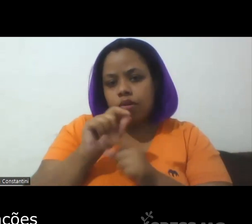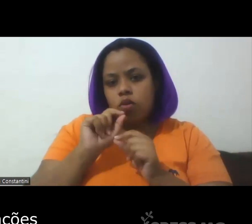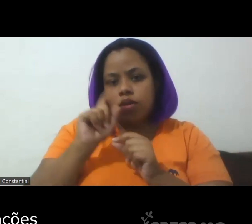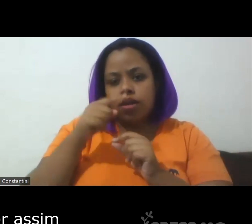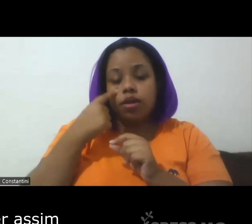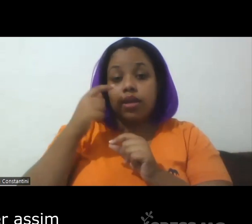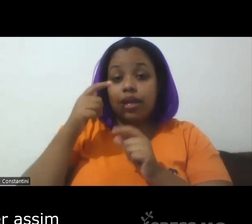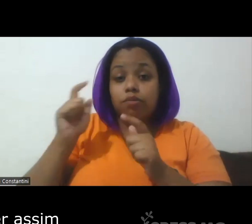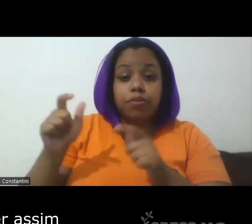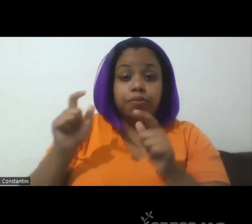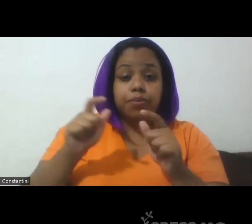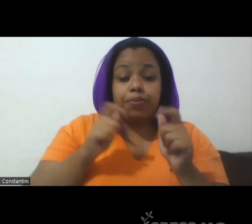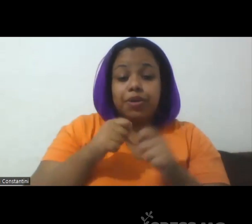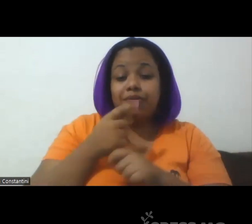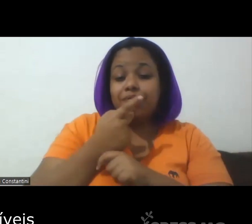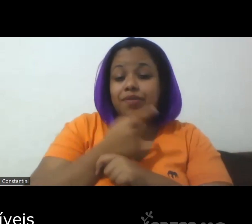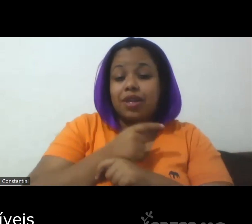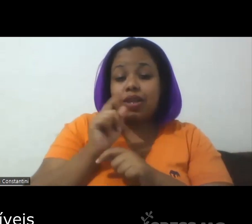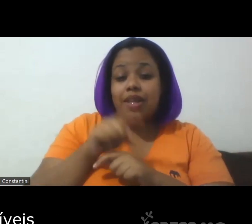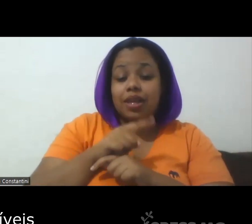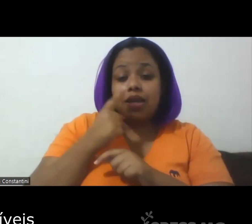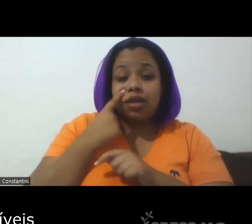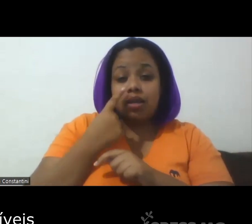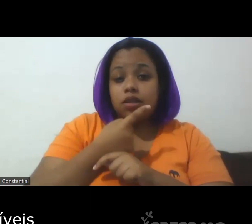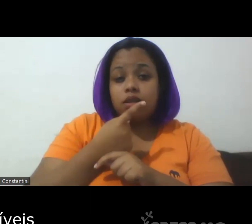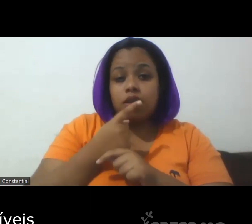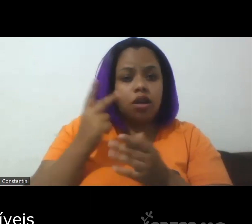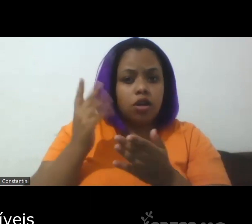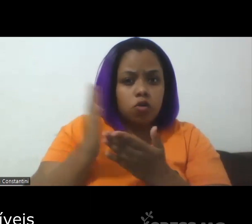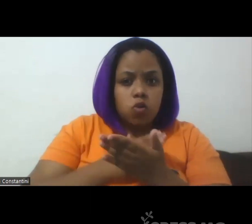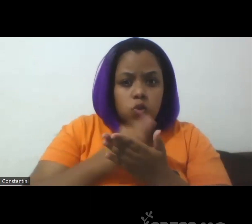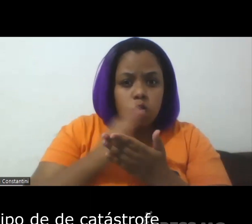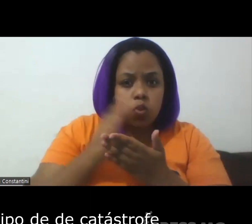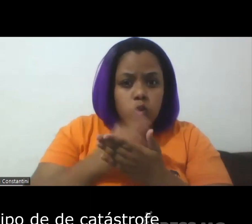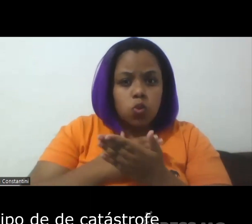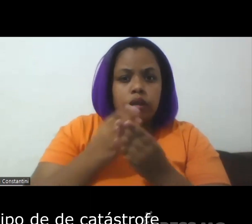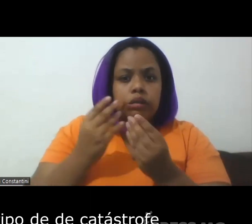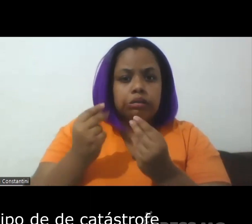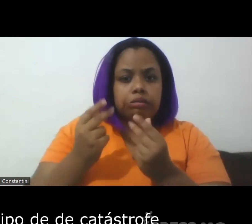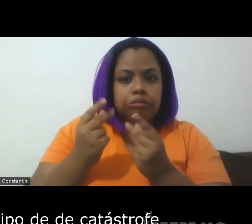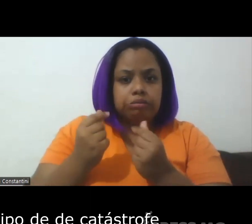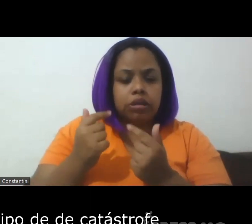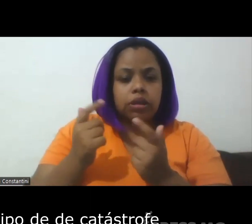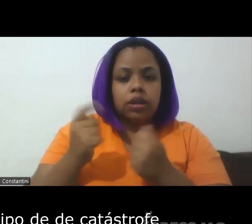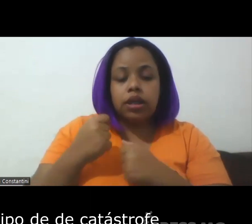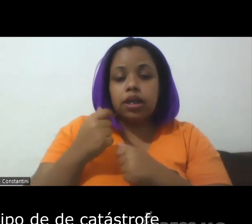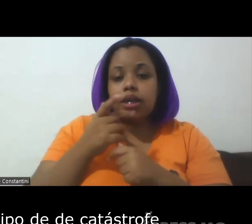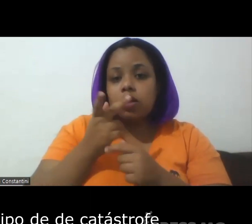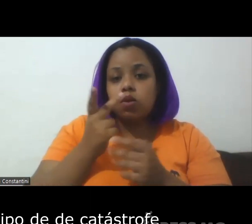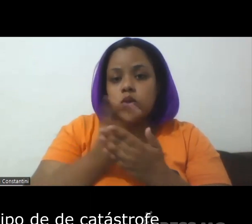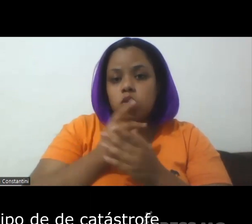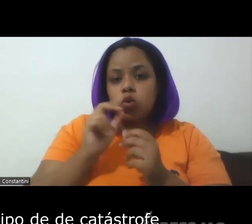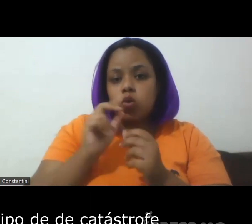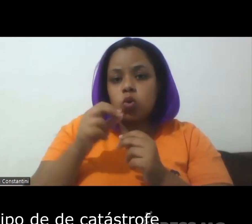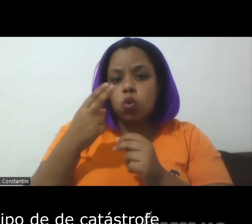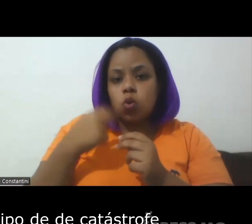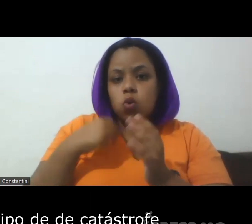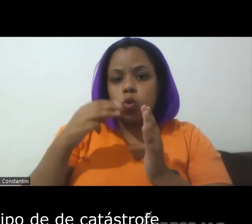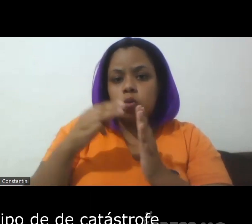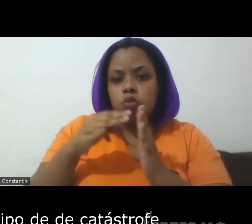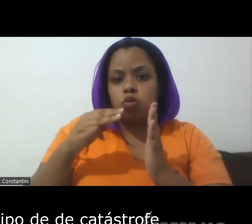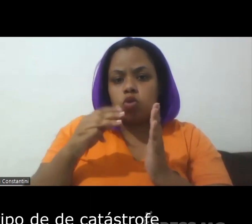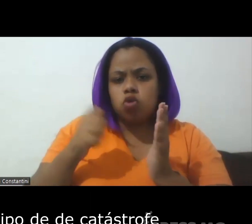situações vamos dizer assim imprevisíveis né ou que envolva algum tipo de